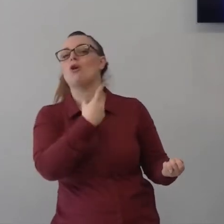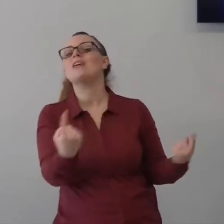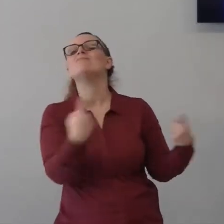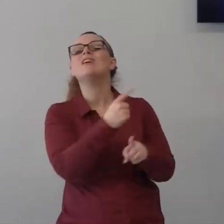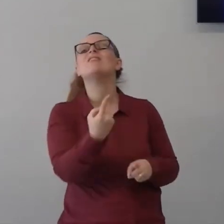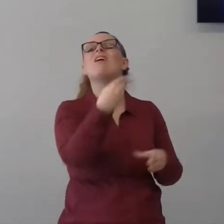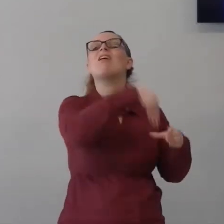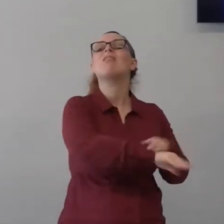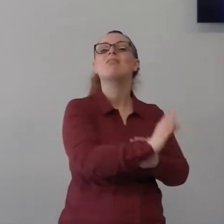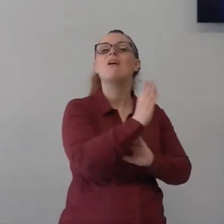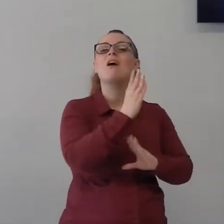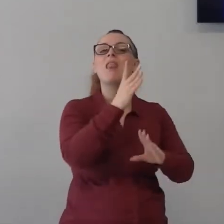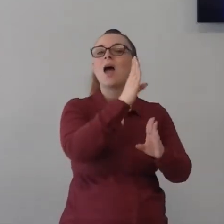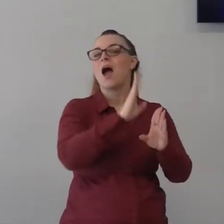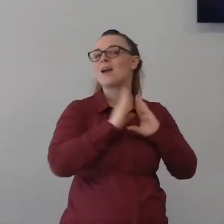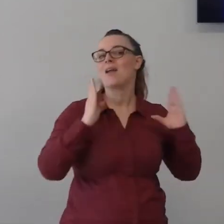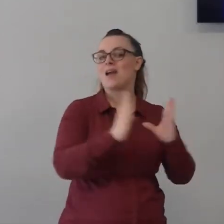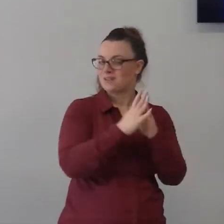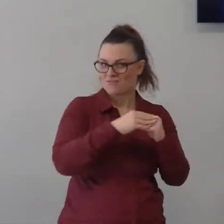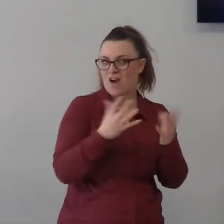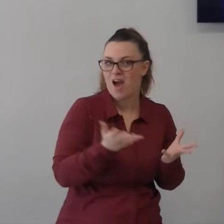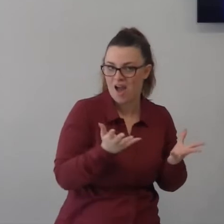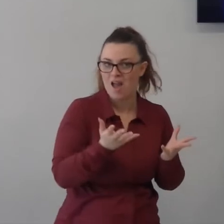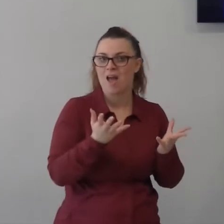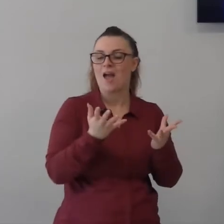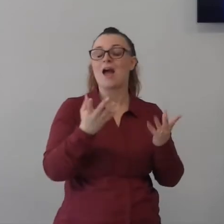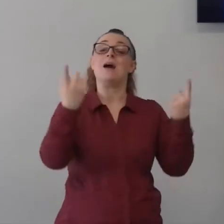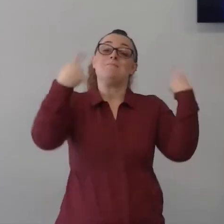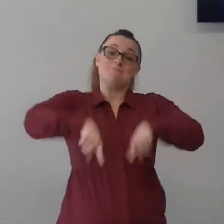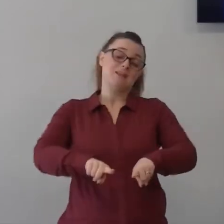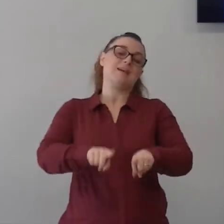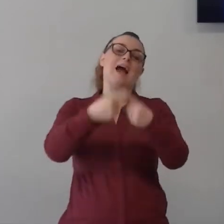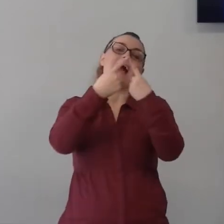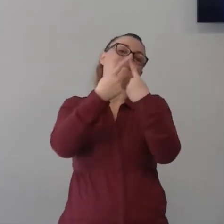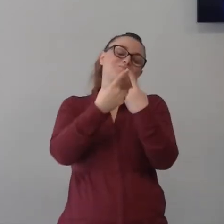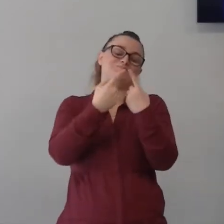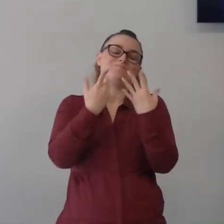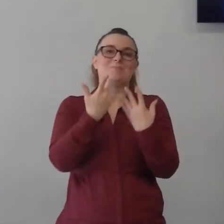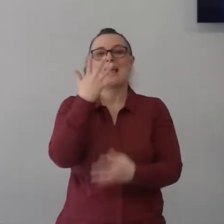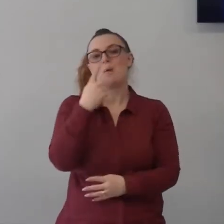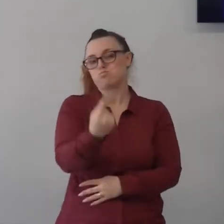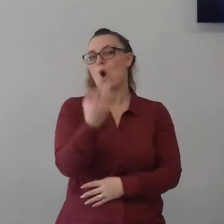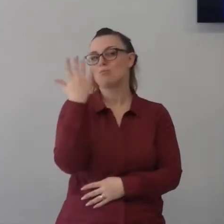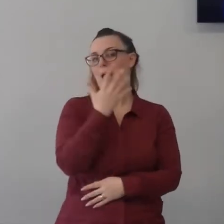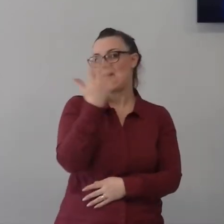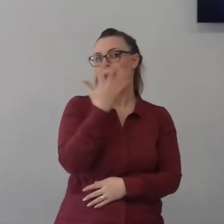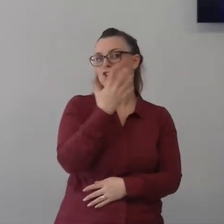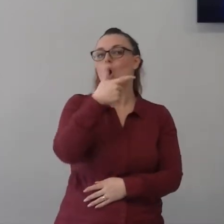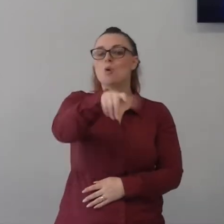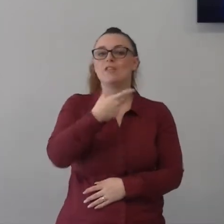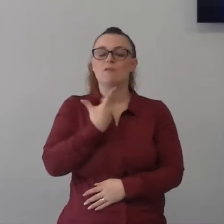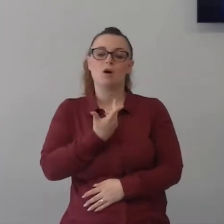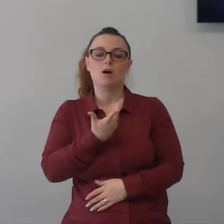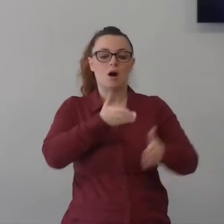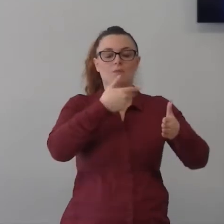perché noi crediamo che la vita dei credenti sia fatta da compartimenti stagli no? questa è la mia